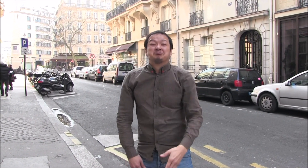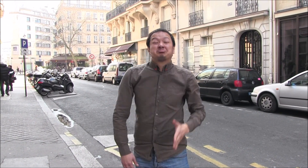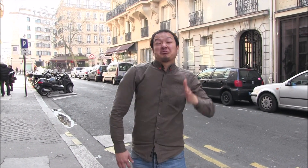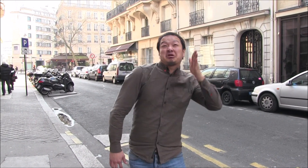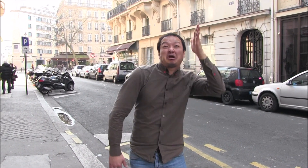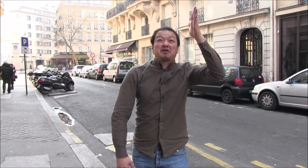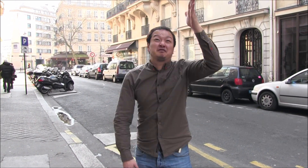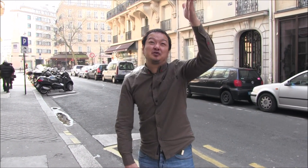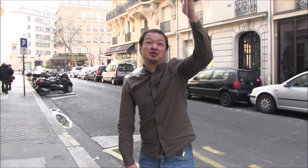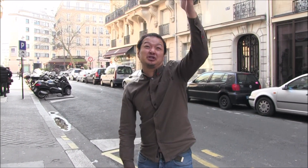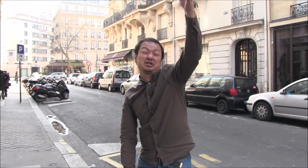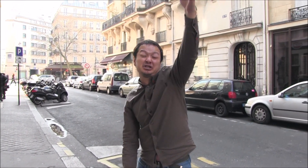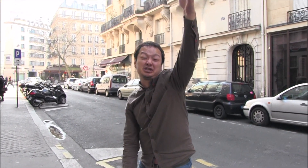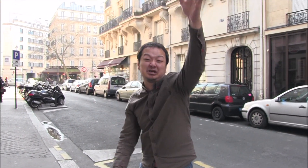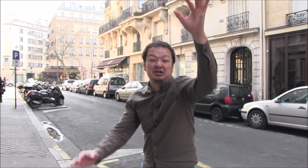sans avenir